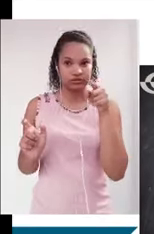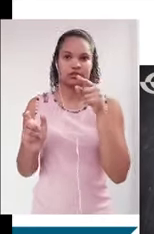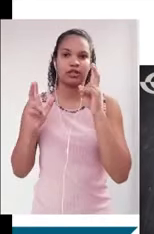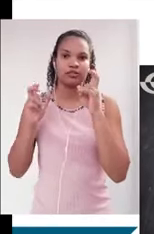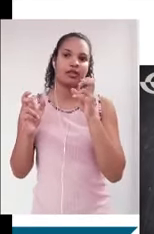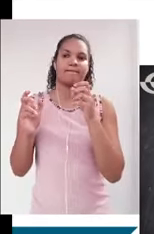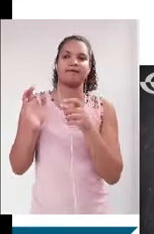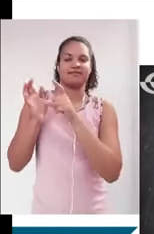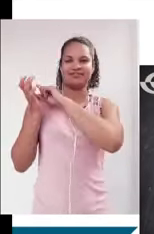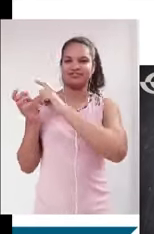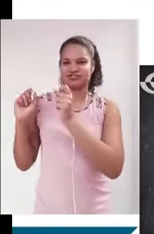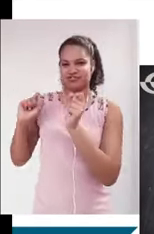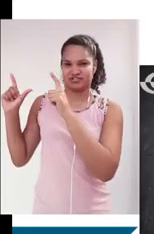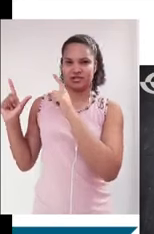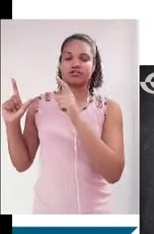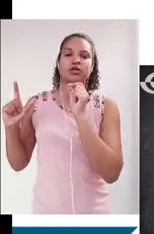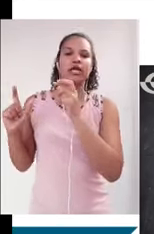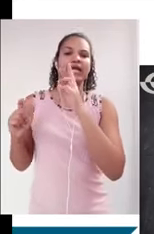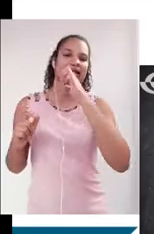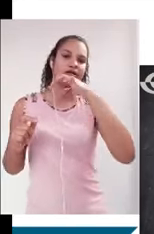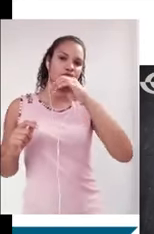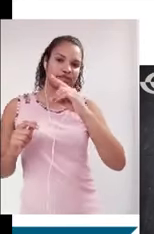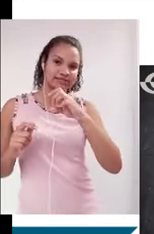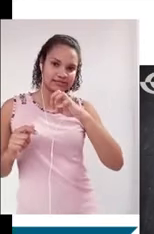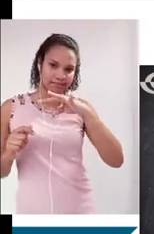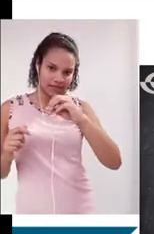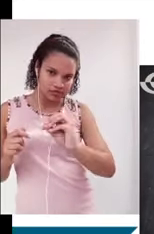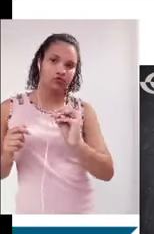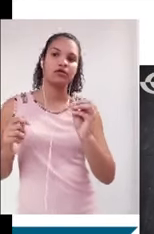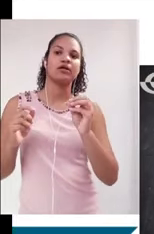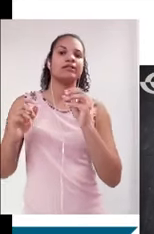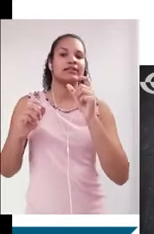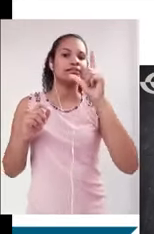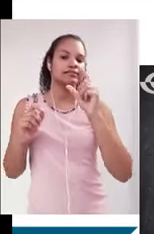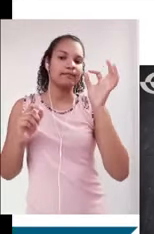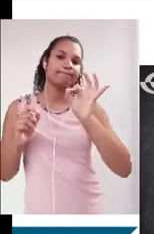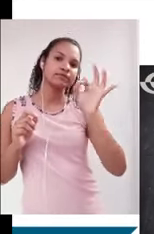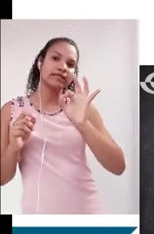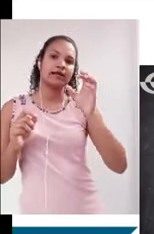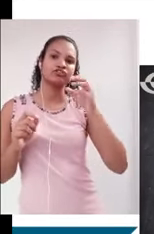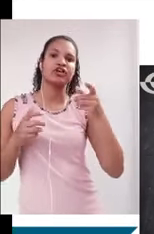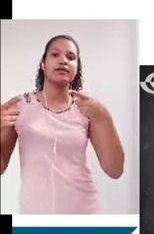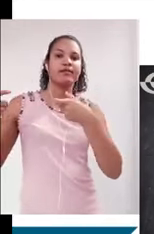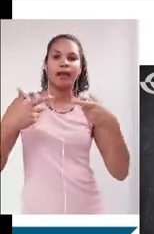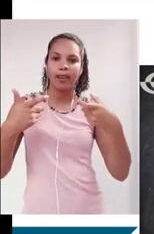discriminalidade no slide anterior, a gente comentou sobre o recrudescimento da taxa de criminalidade. Se você fala de um recrudescimento,